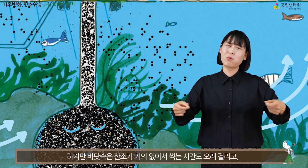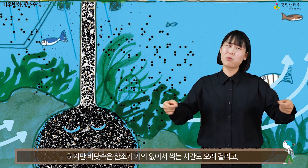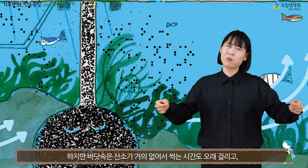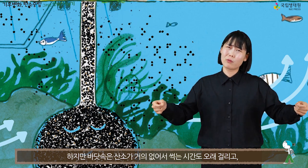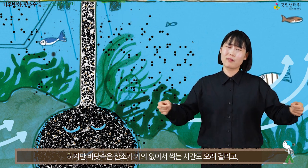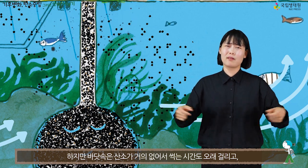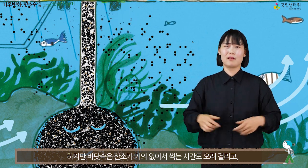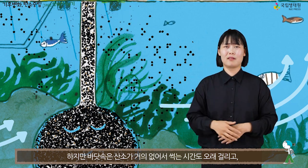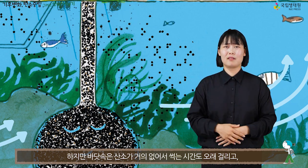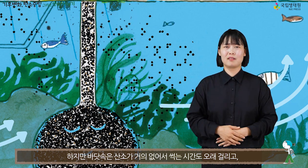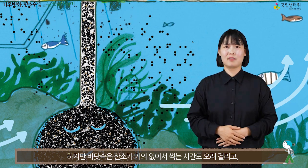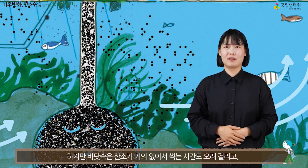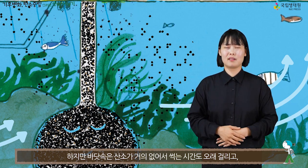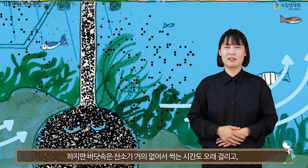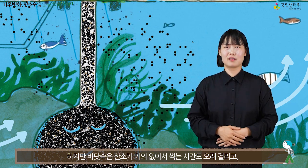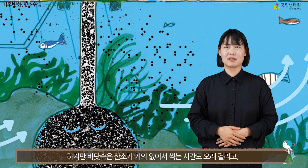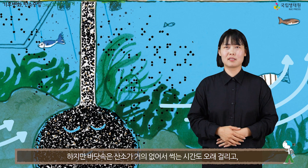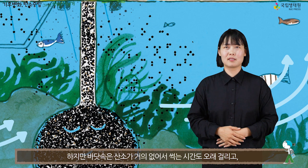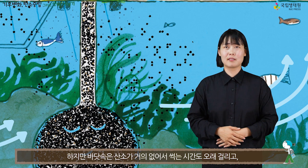걸리고